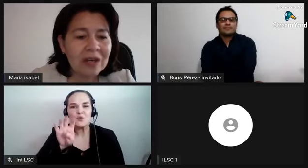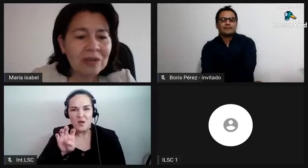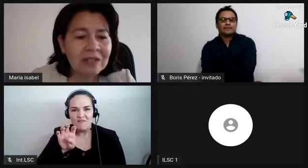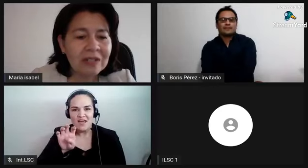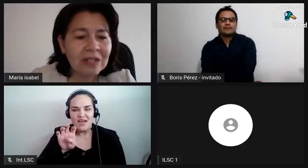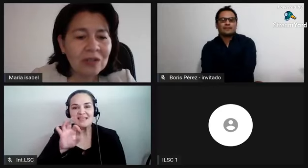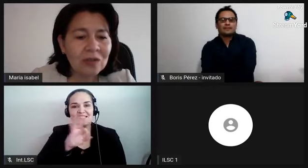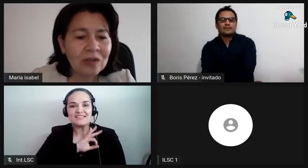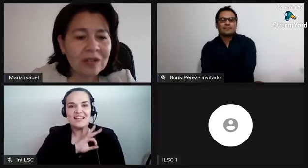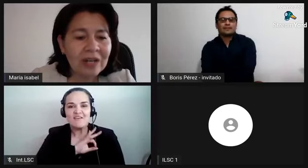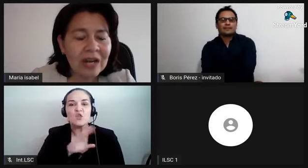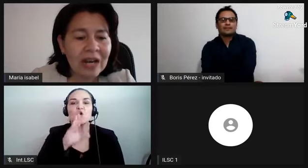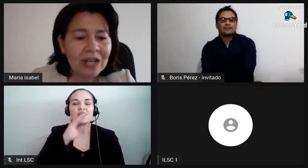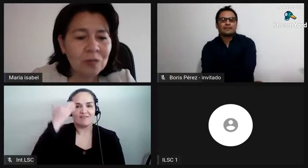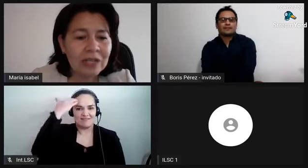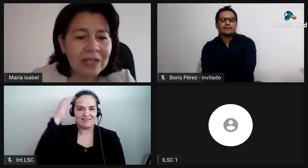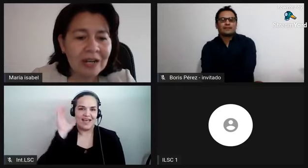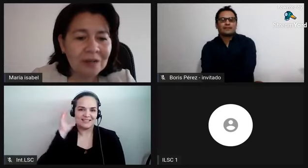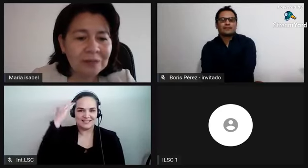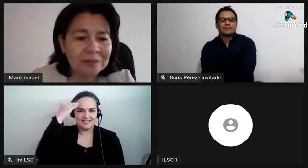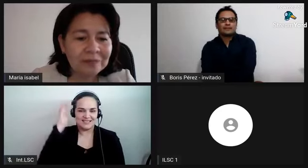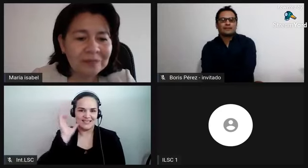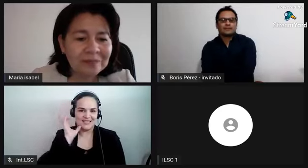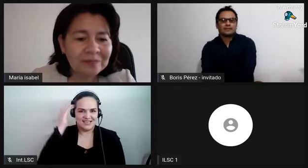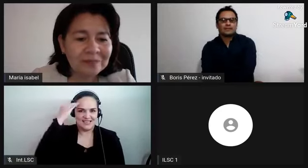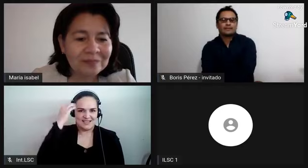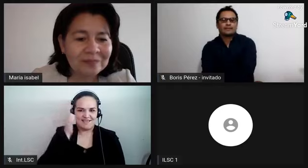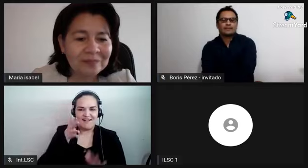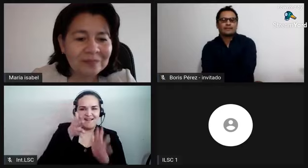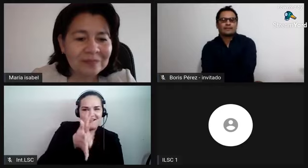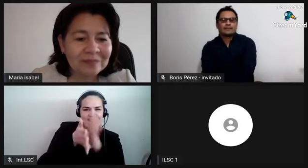colombiano el escritor jairo vitrago